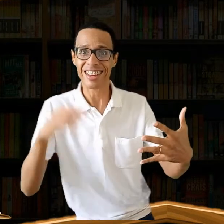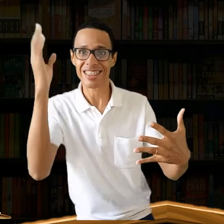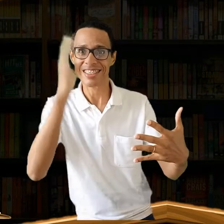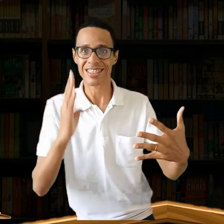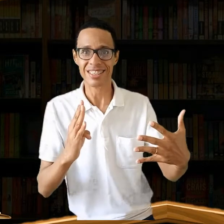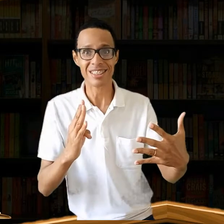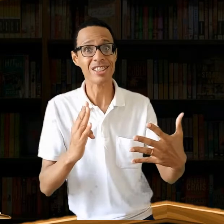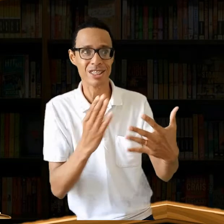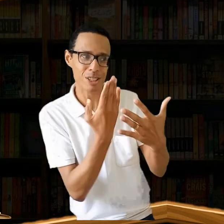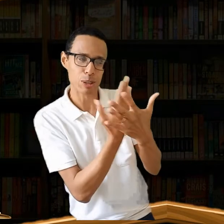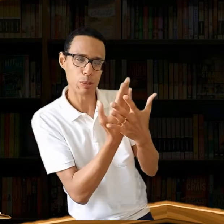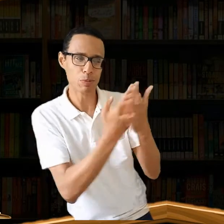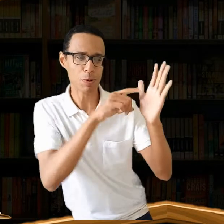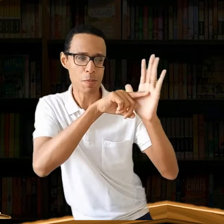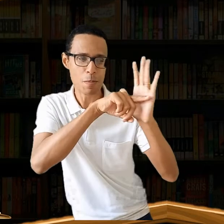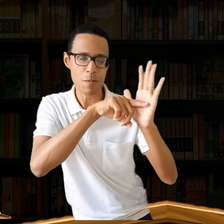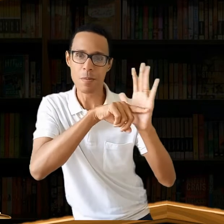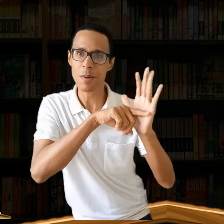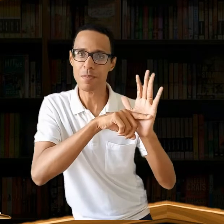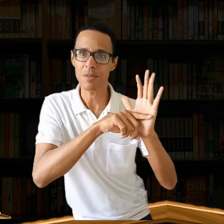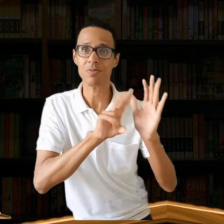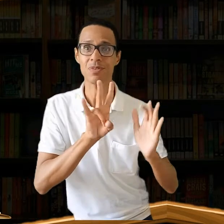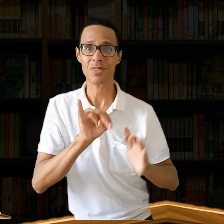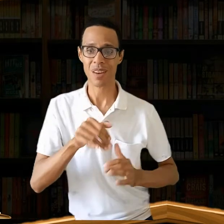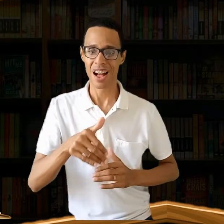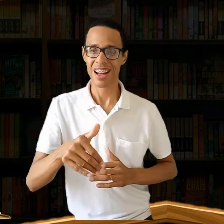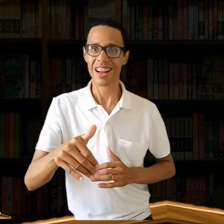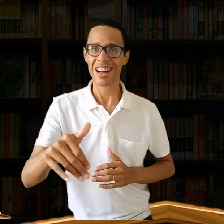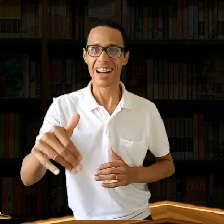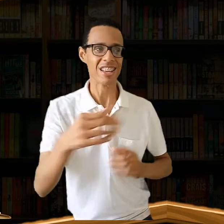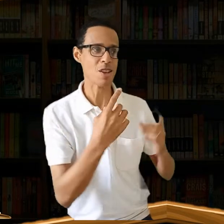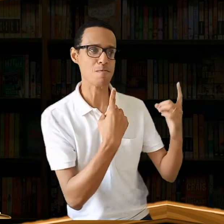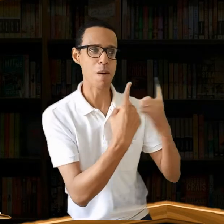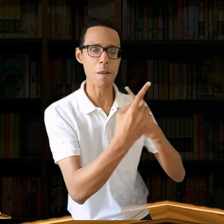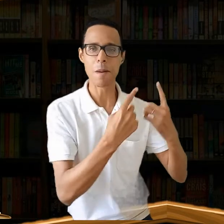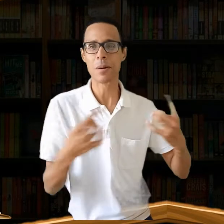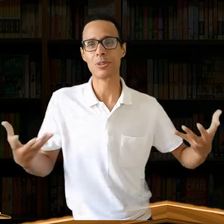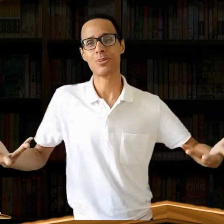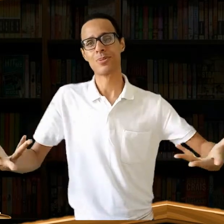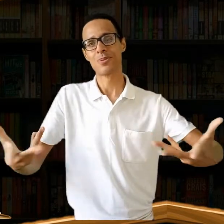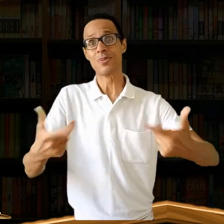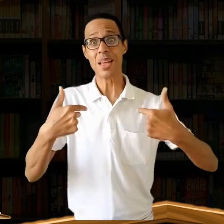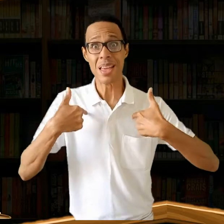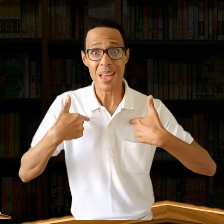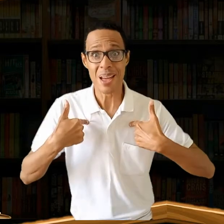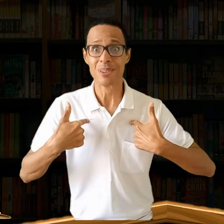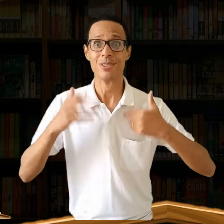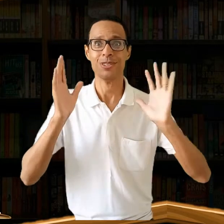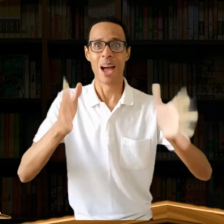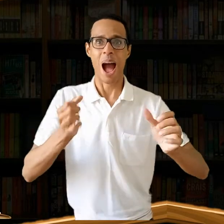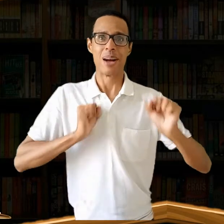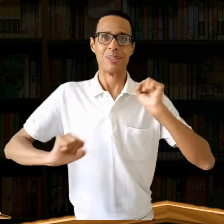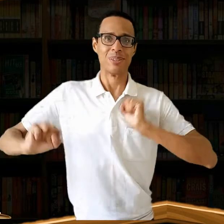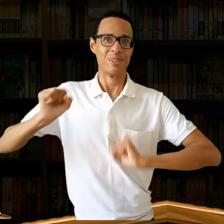Libras. Será um Dialogando fantástico! Já estou ansioso para esse dia!